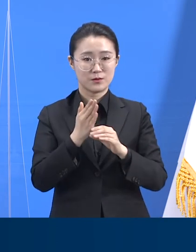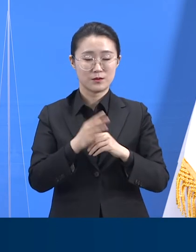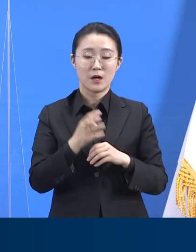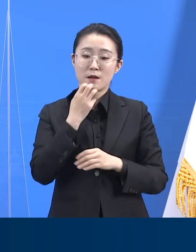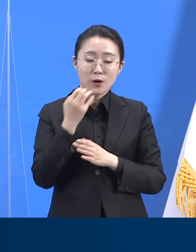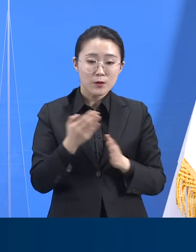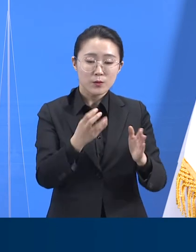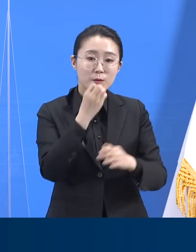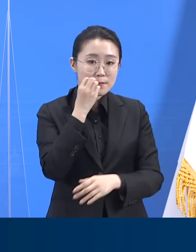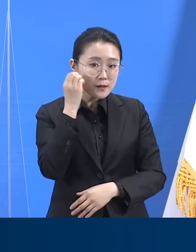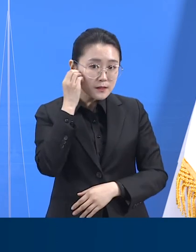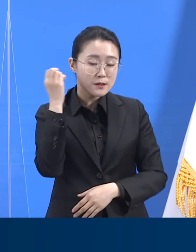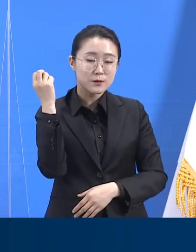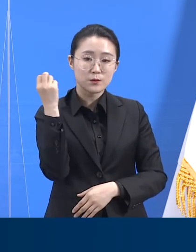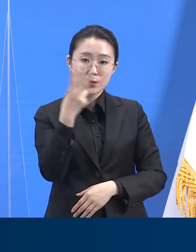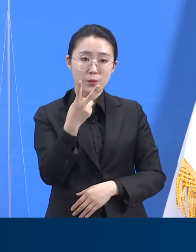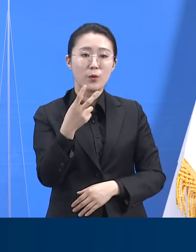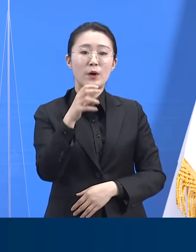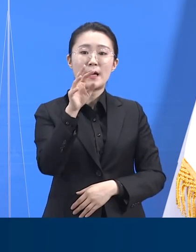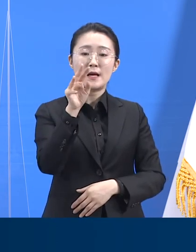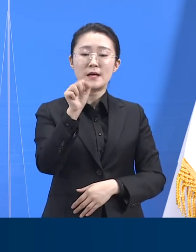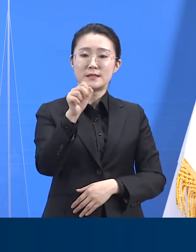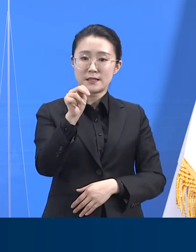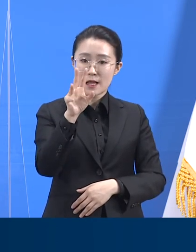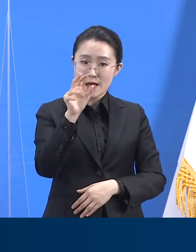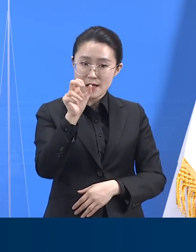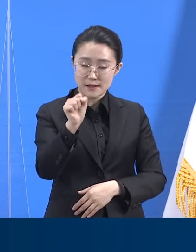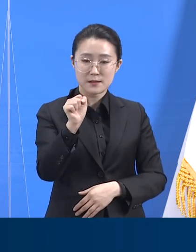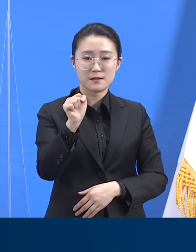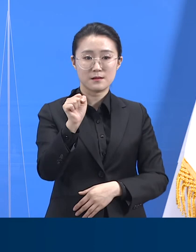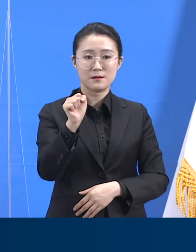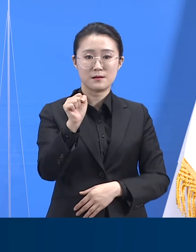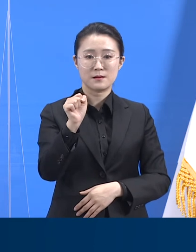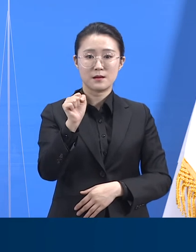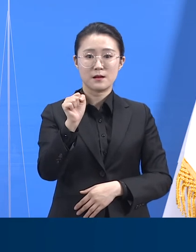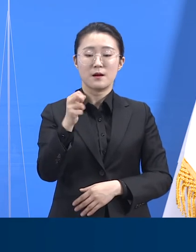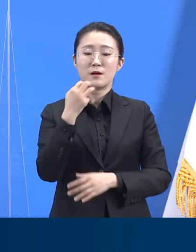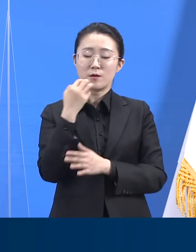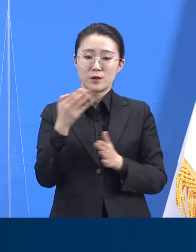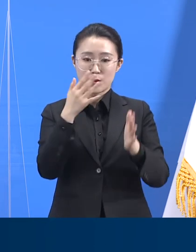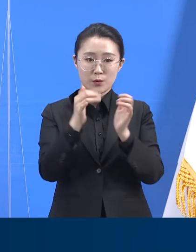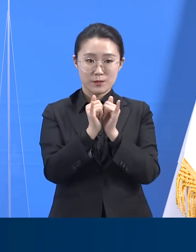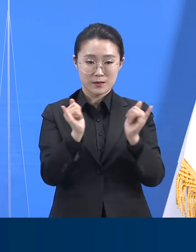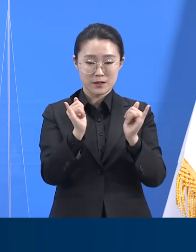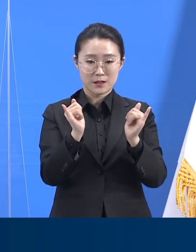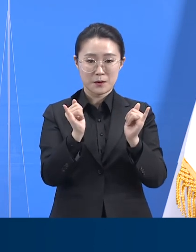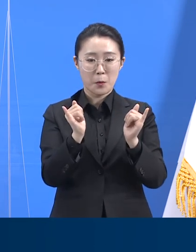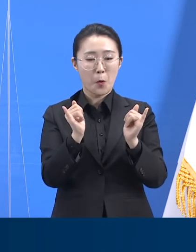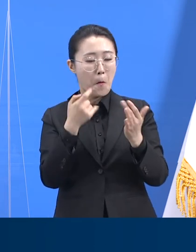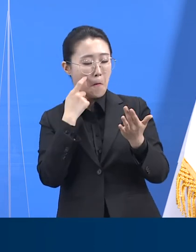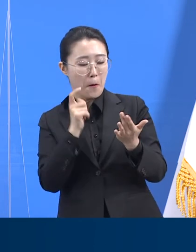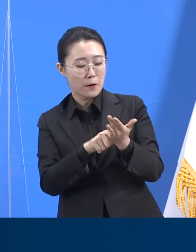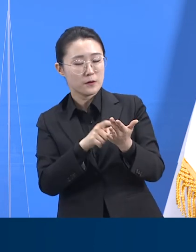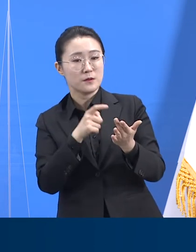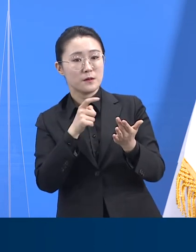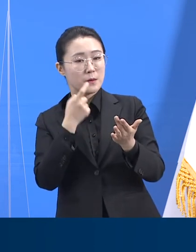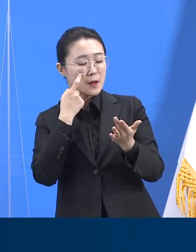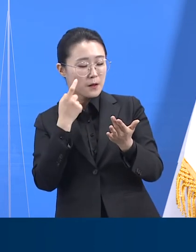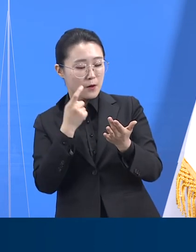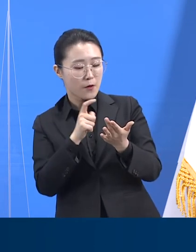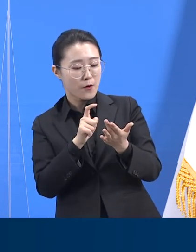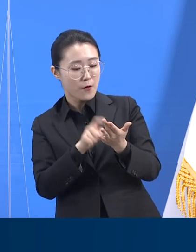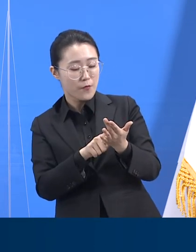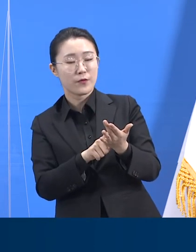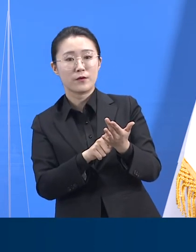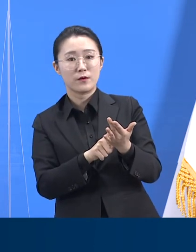포털사이트, 트위터, 페이스북, 인스타그램 등 도민 접근성이 높은 매체들을 이용하여 가능한 많은